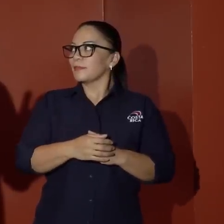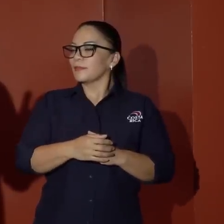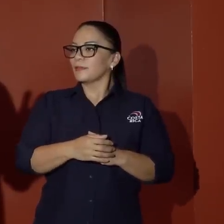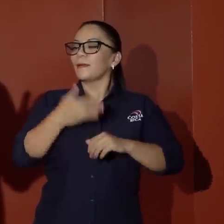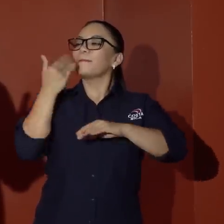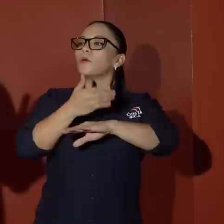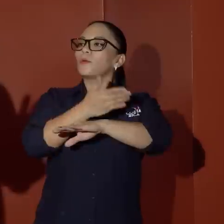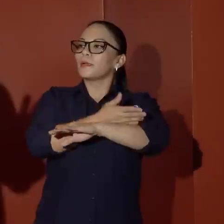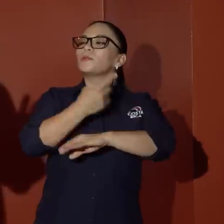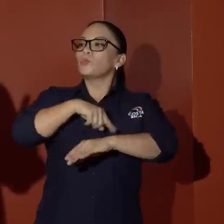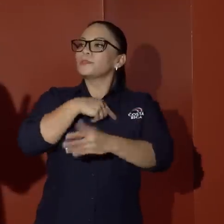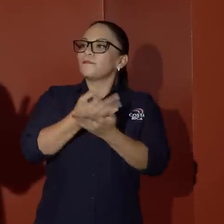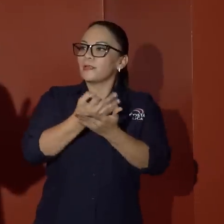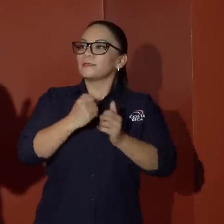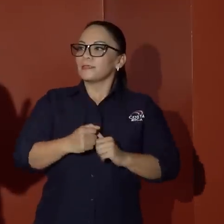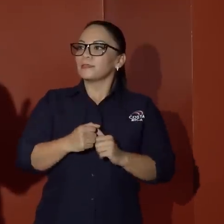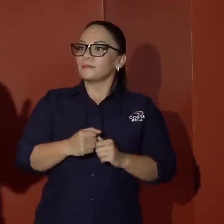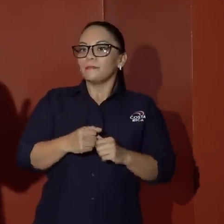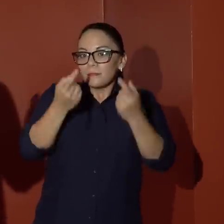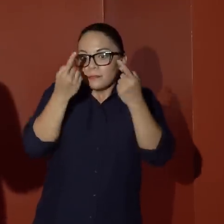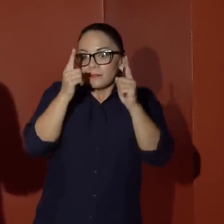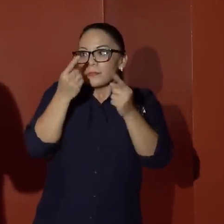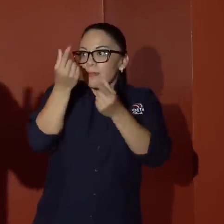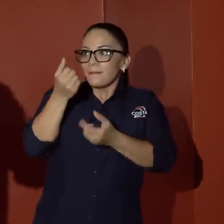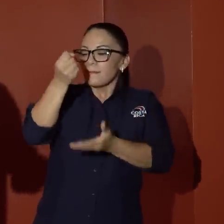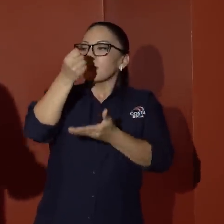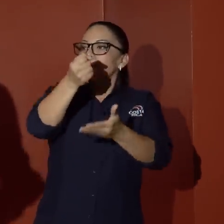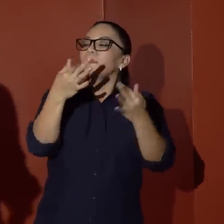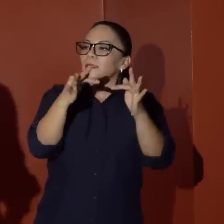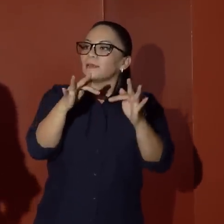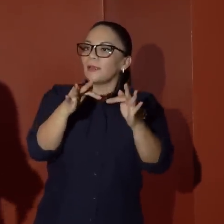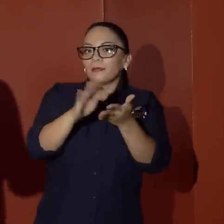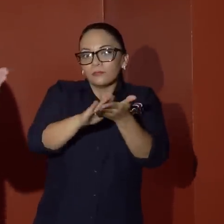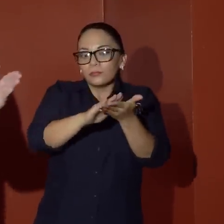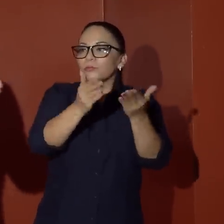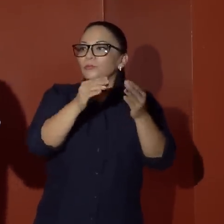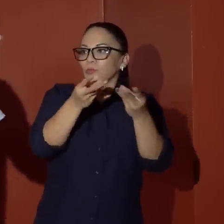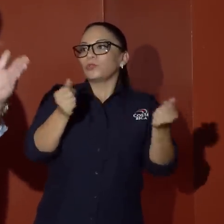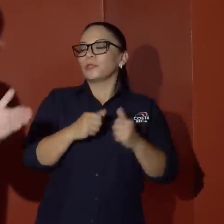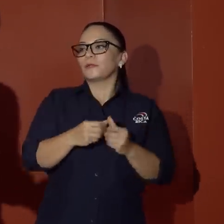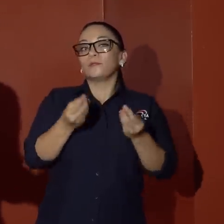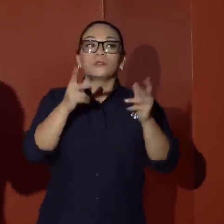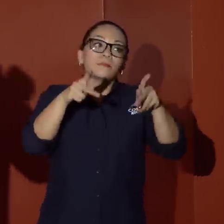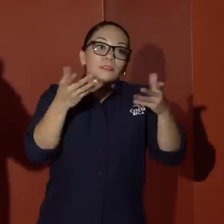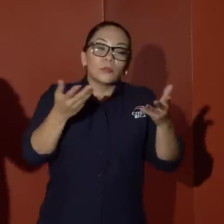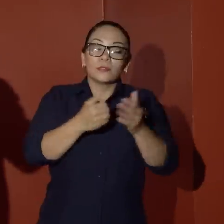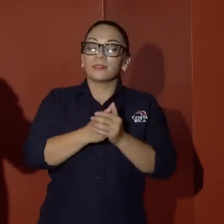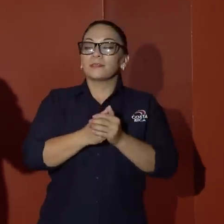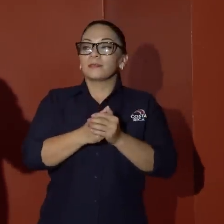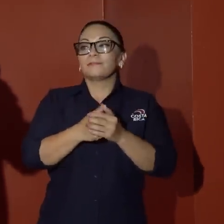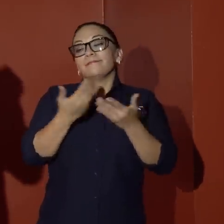mejorar nuestras finanzas para poder invertir y tratar de rellenar ese hueco. Muchos van a tener que ser